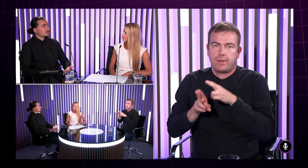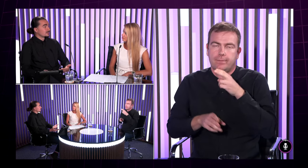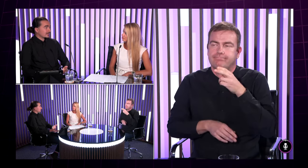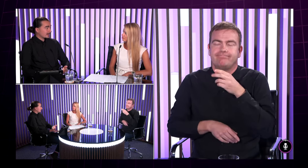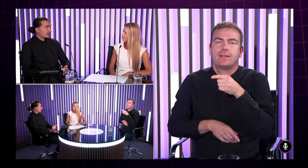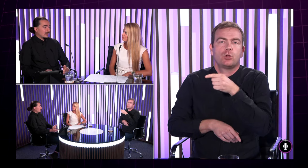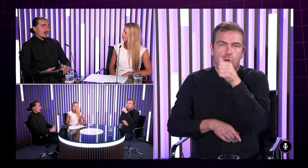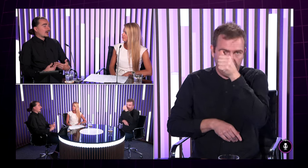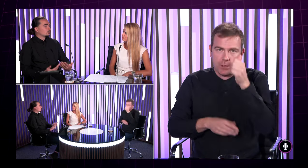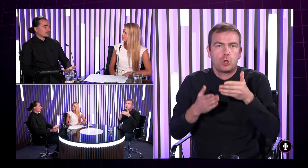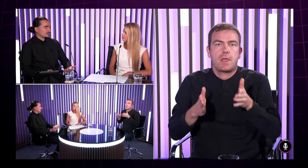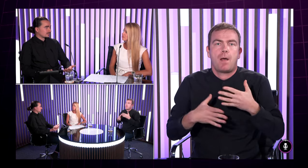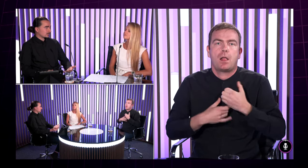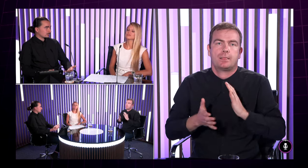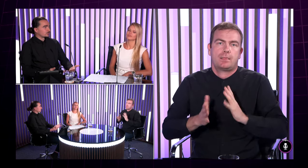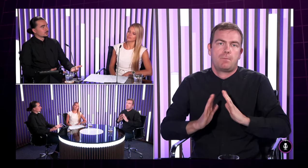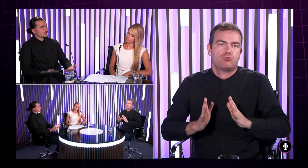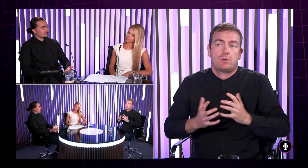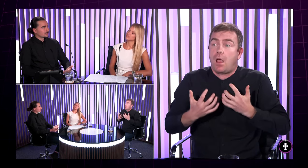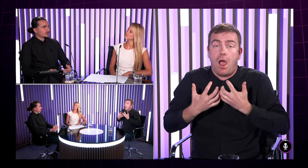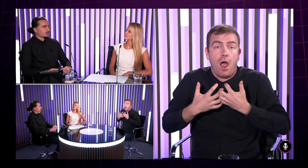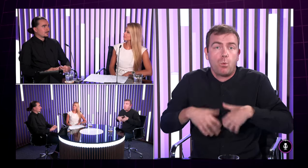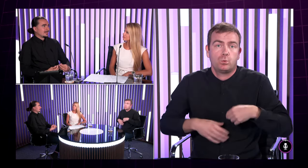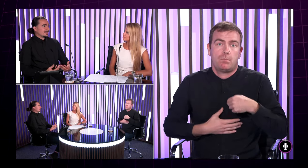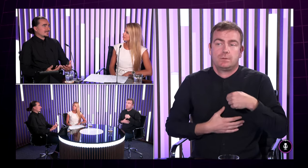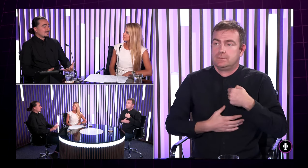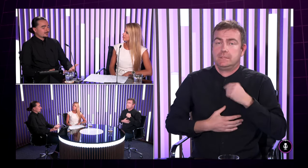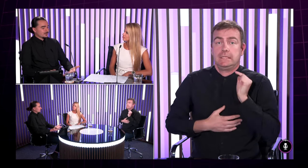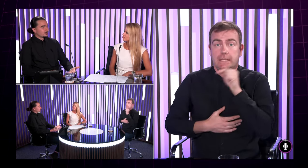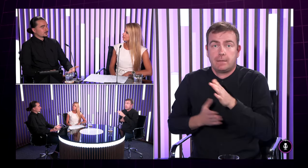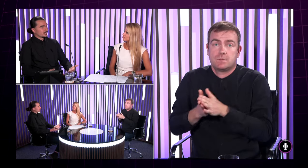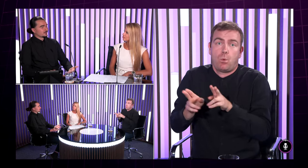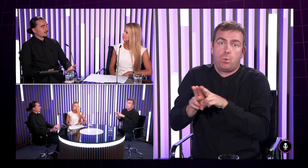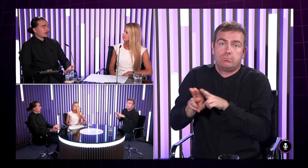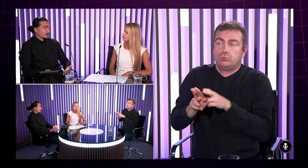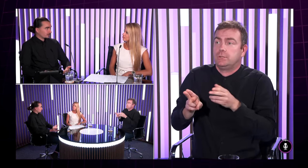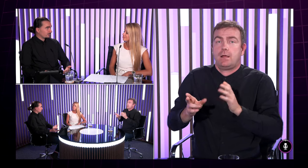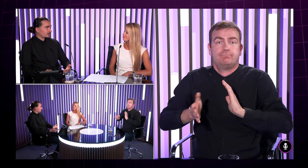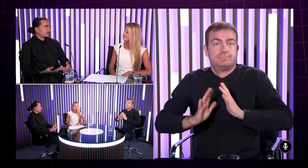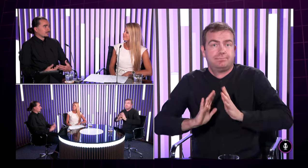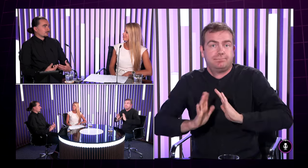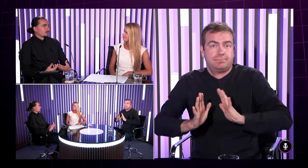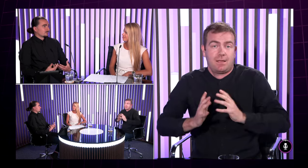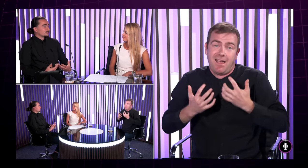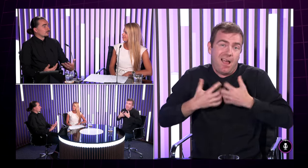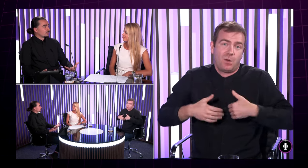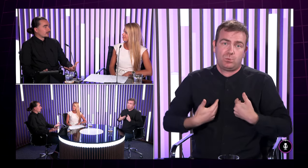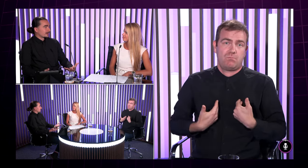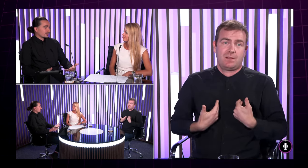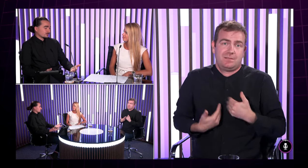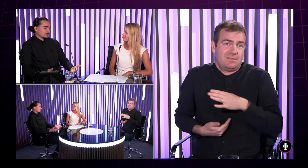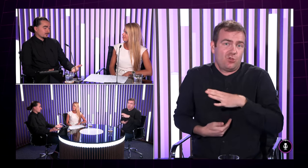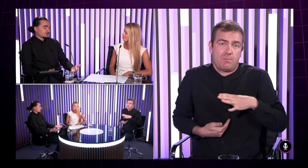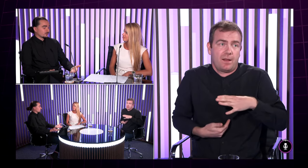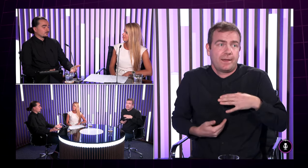tými svojimi rodičmi niekam a automaticky im tlmočí to čo sa hovorí čiže ono neviem to ani posúdiť že ako veľké bremeno to bolo lebo pre mňa to bolo niečo úplne